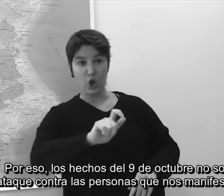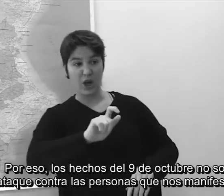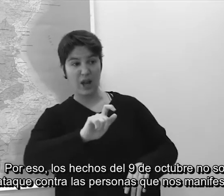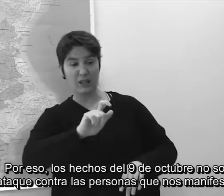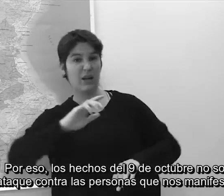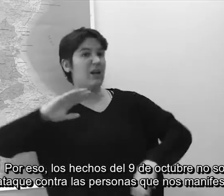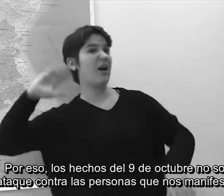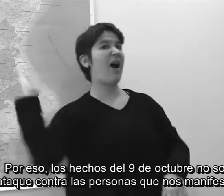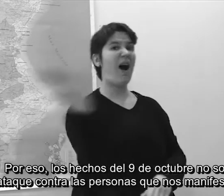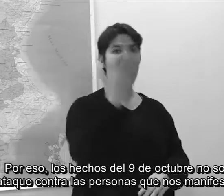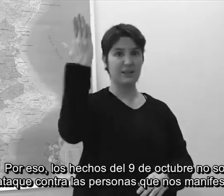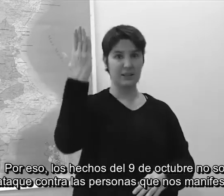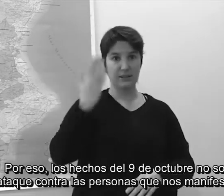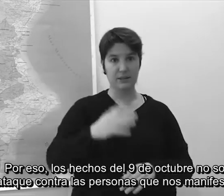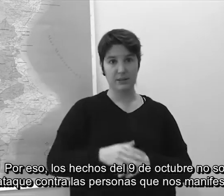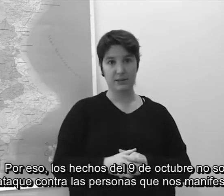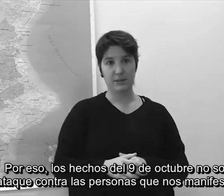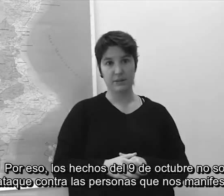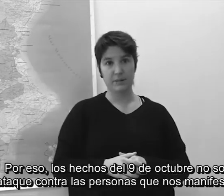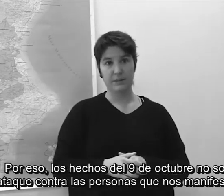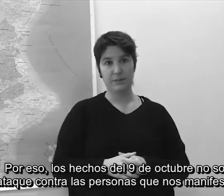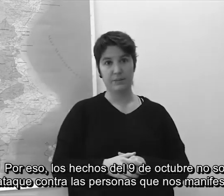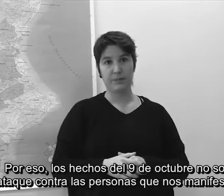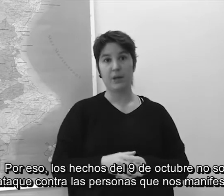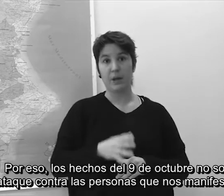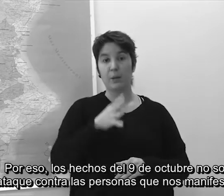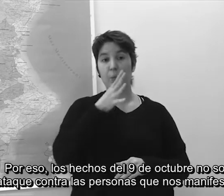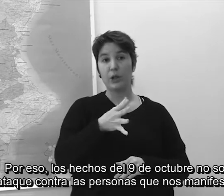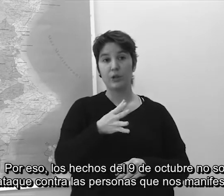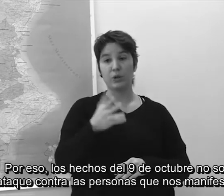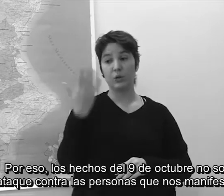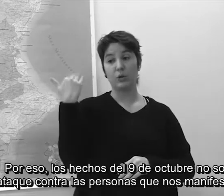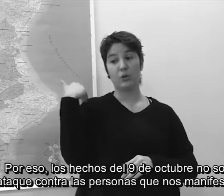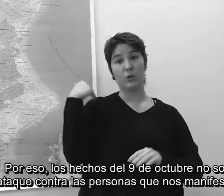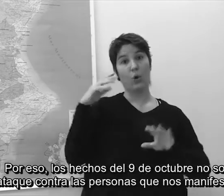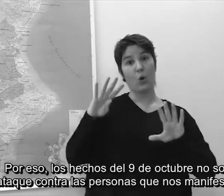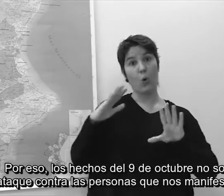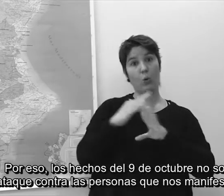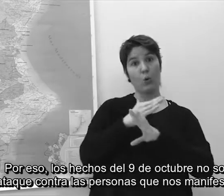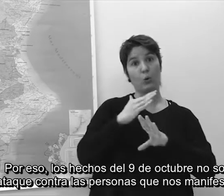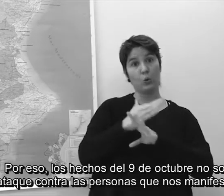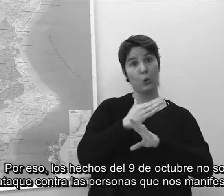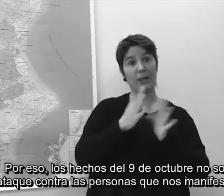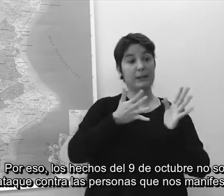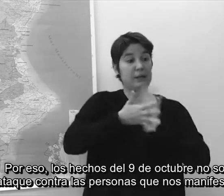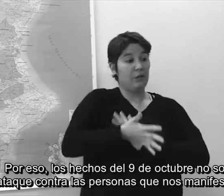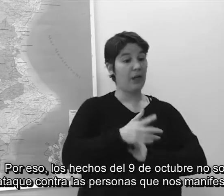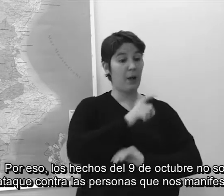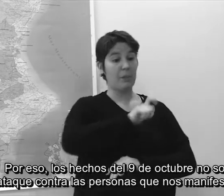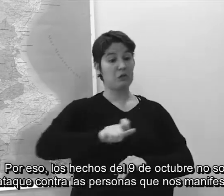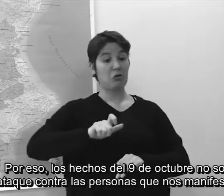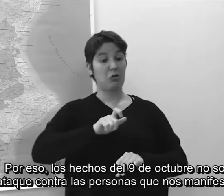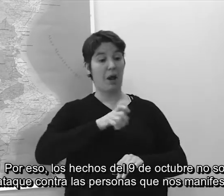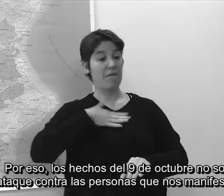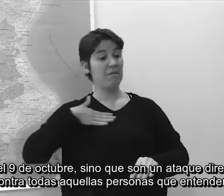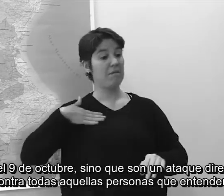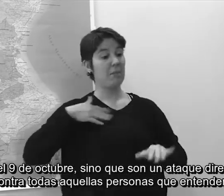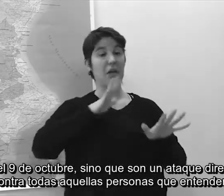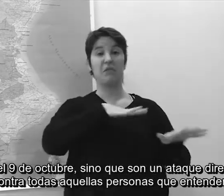Per a això, els fets del 9 d'octubre no són un atac contra les persones que ens van manifestar el 9 d'octubre,